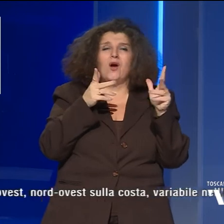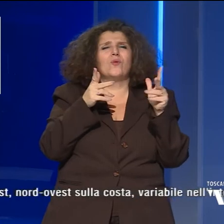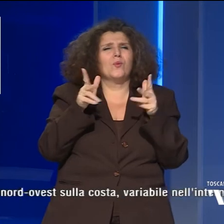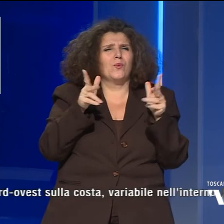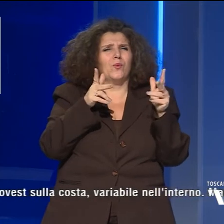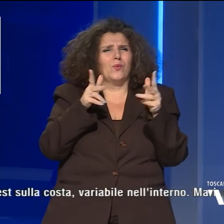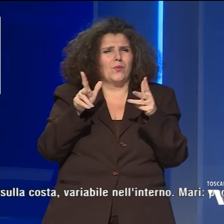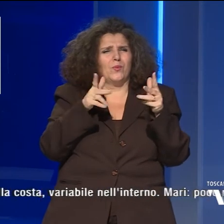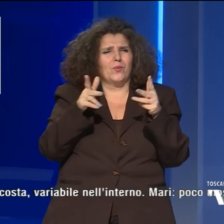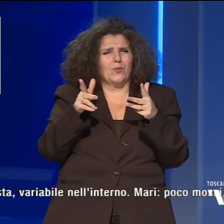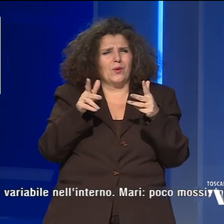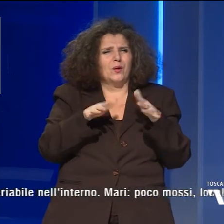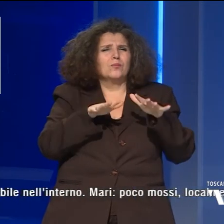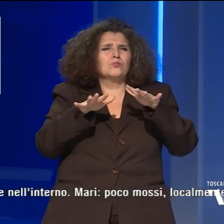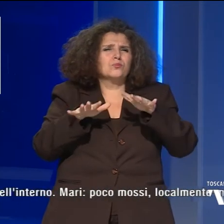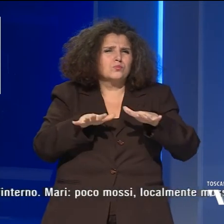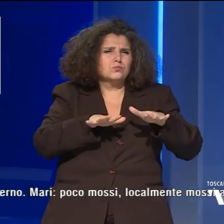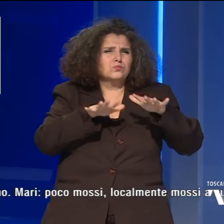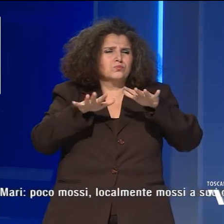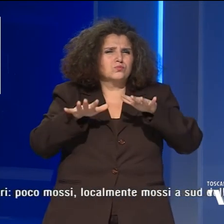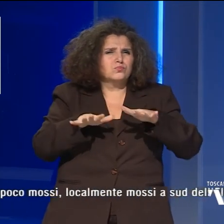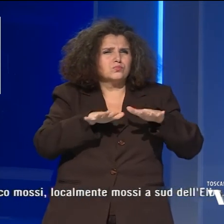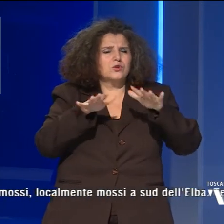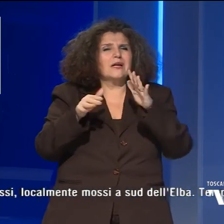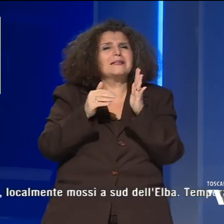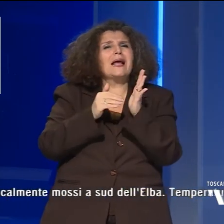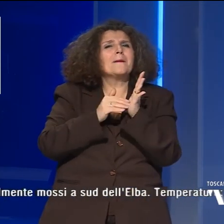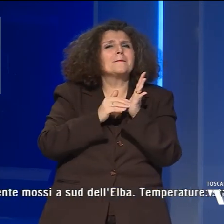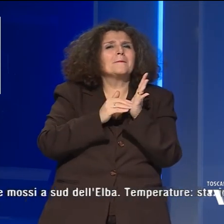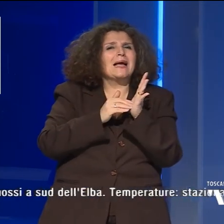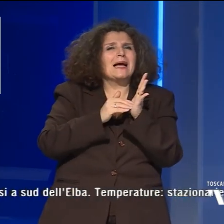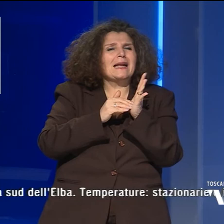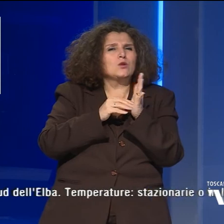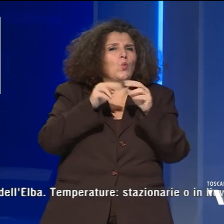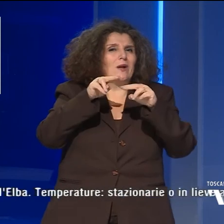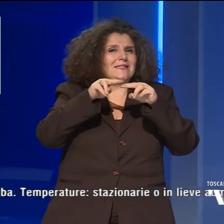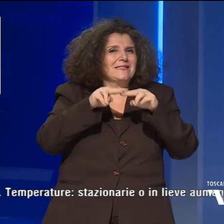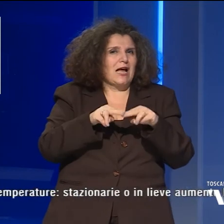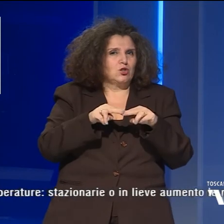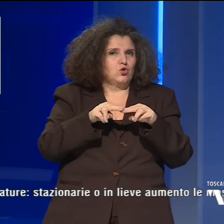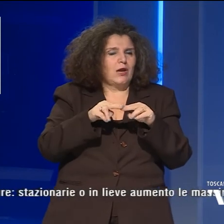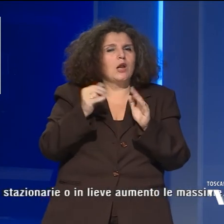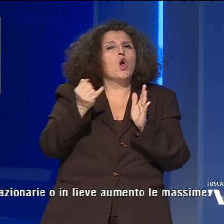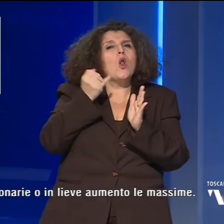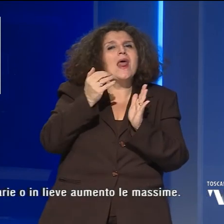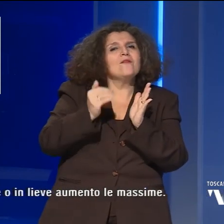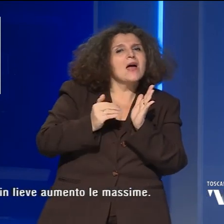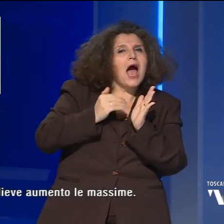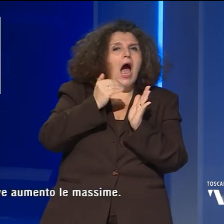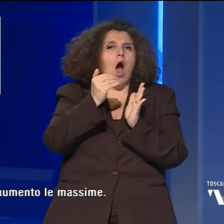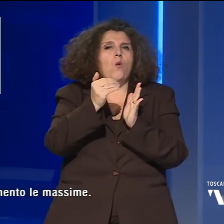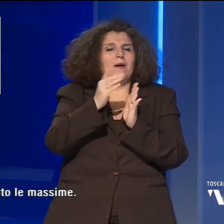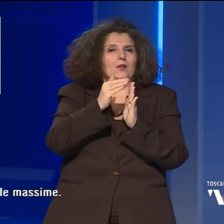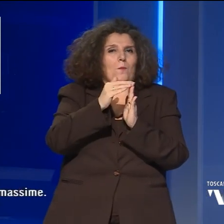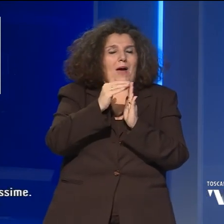sono deboli, i mari poco mossi e infine le temperature stazionarie o in lieve aumento le